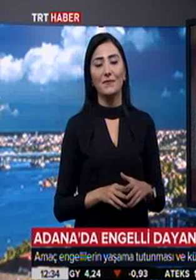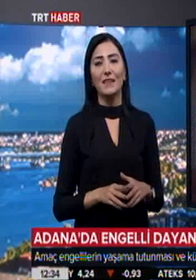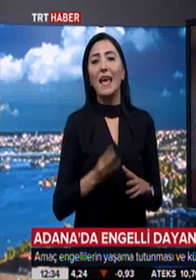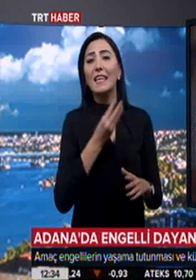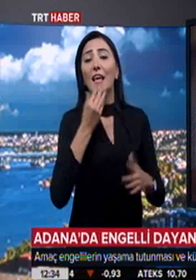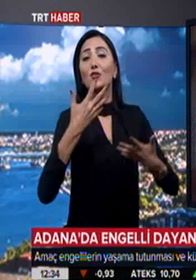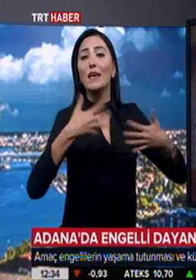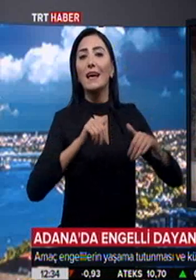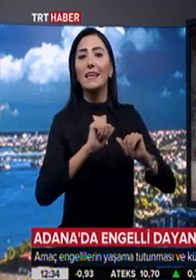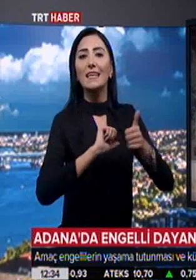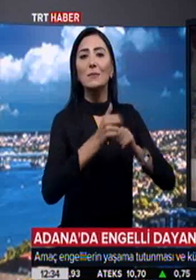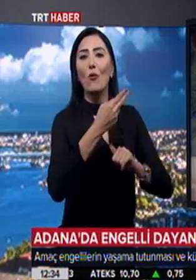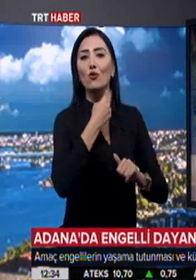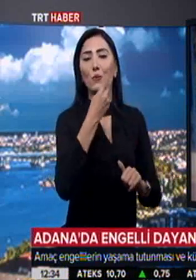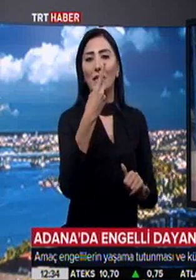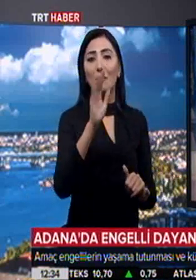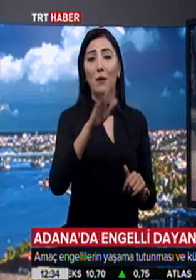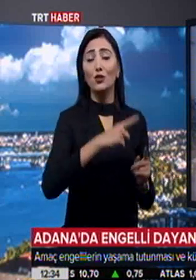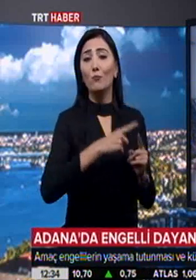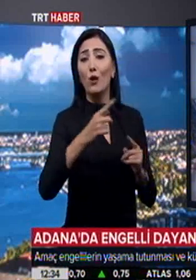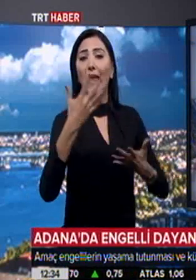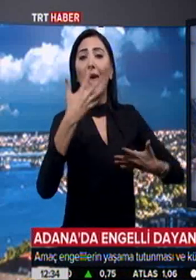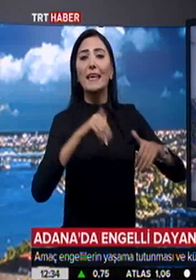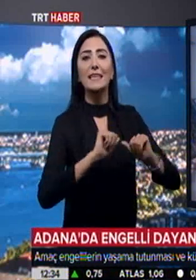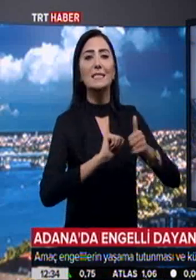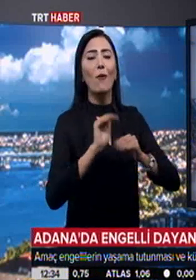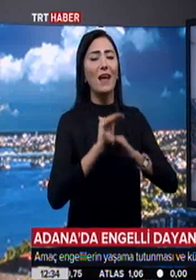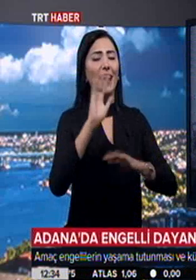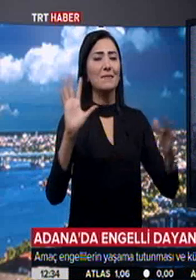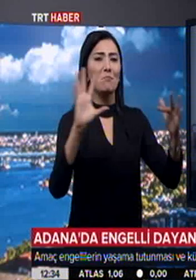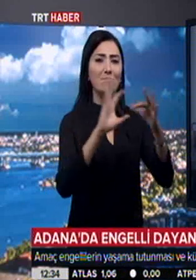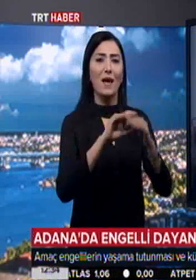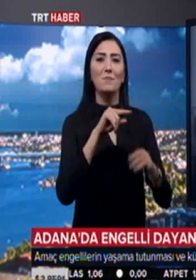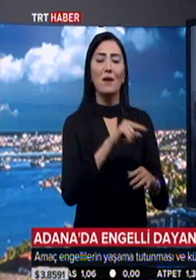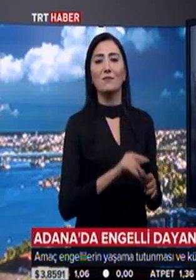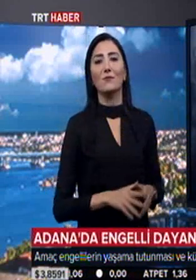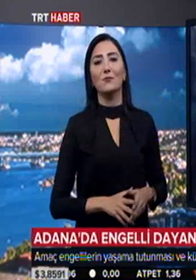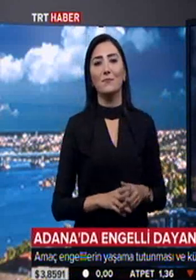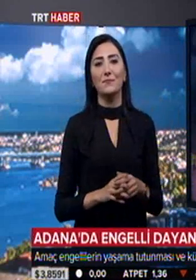Genç Engelliler Spor Kulübü, 2005'ten bu yana engellileri sporla hayata bağlıyor.